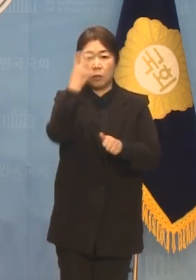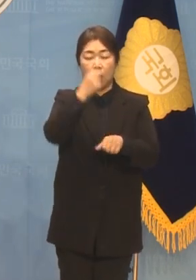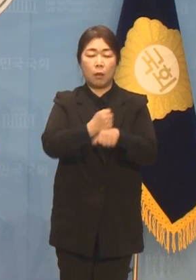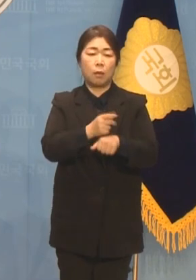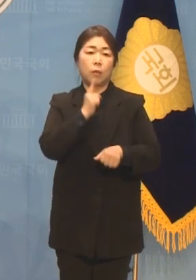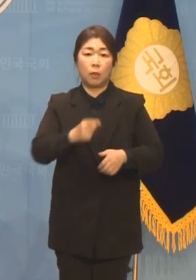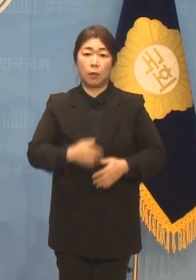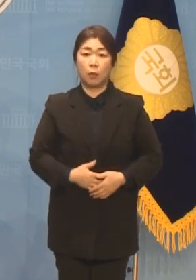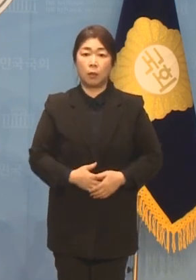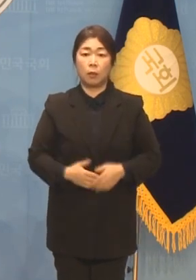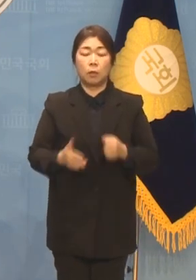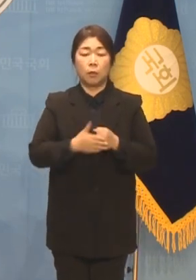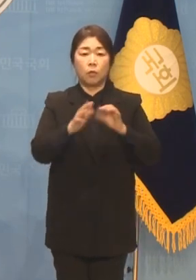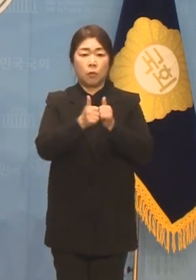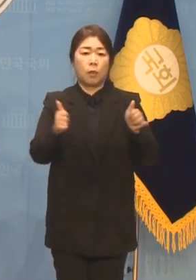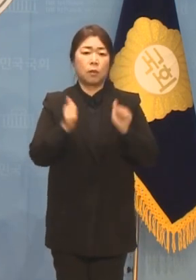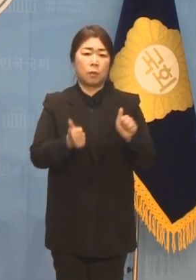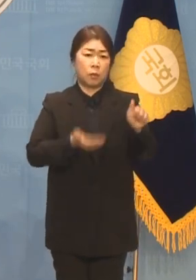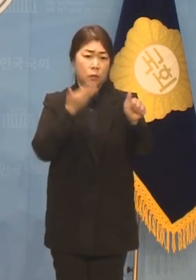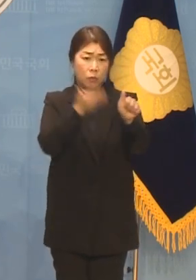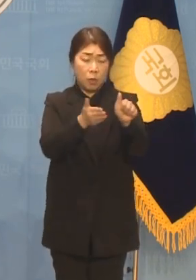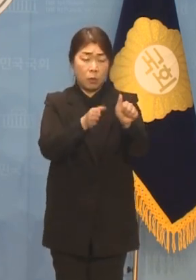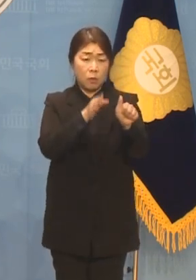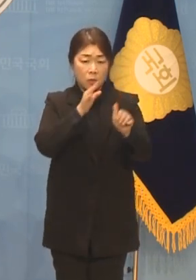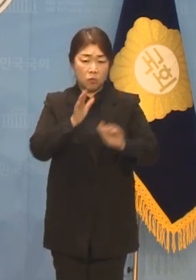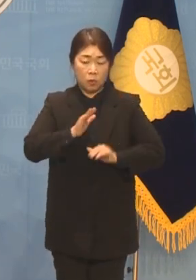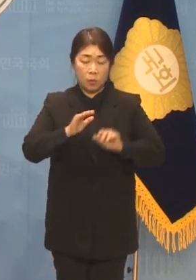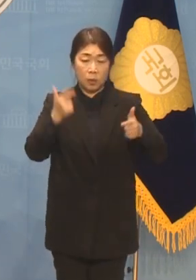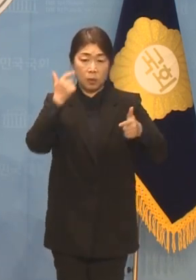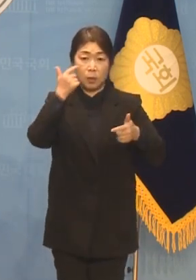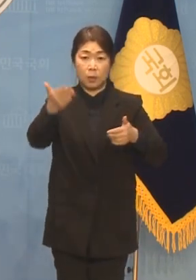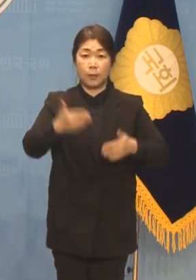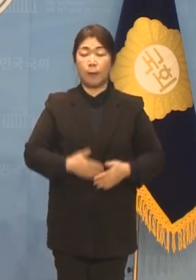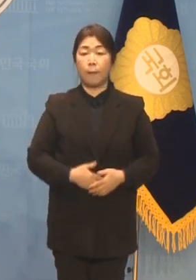국민의 심판이 정녕 두렵지 않습니까?